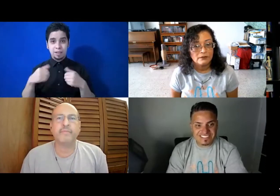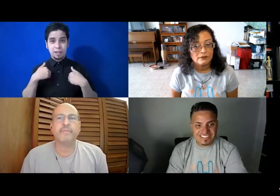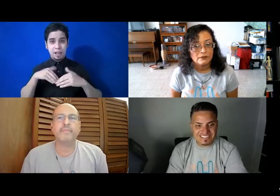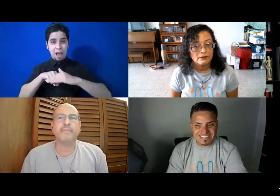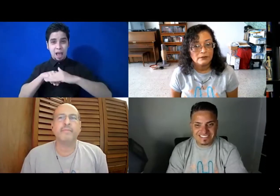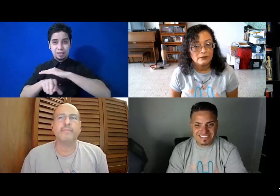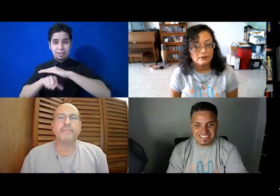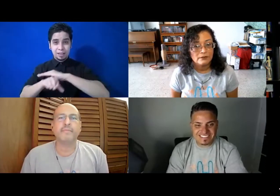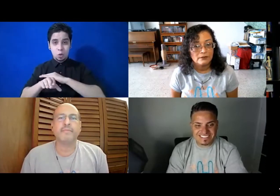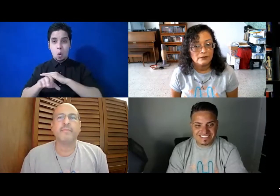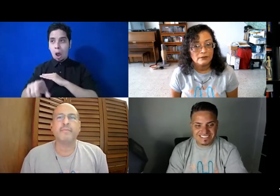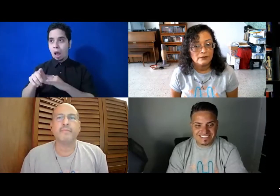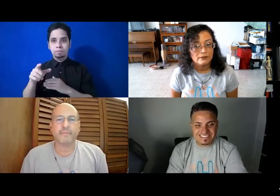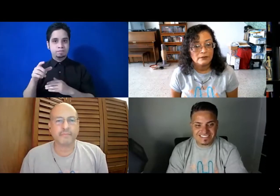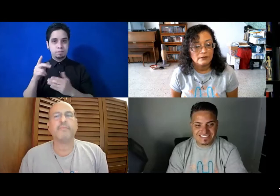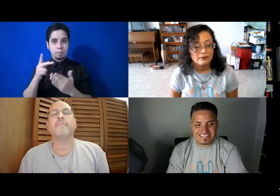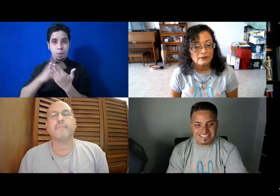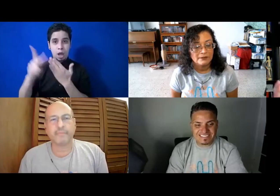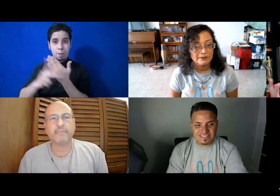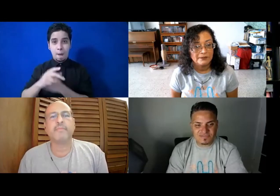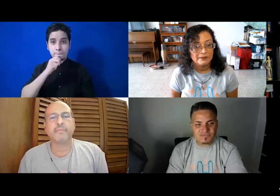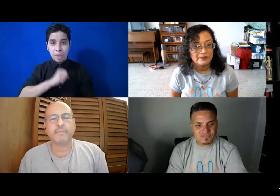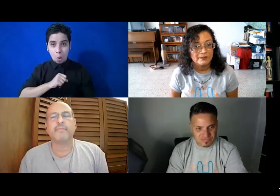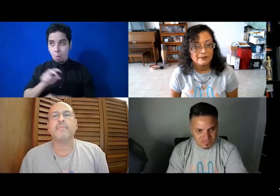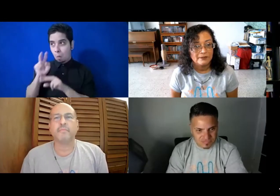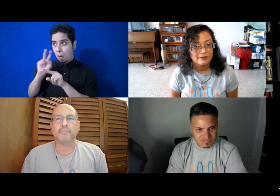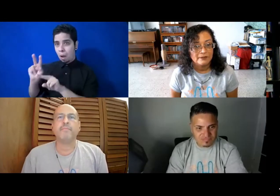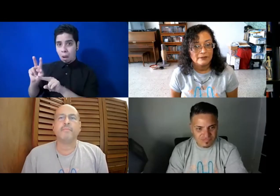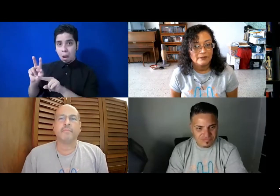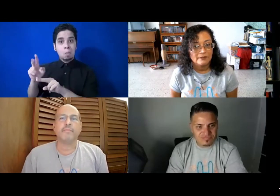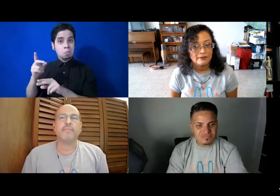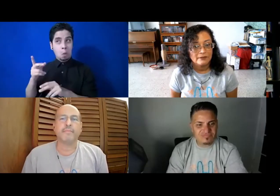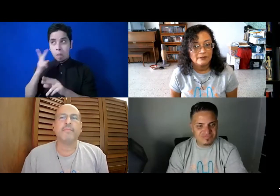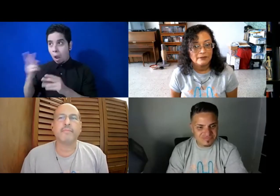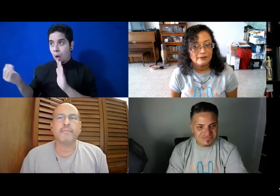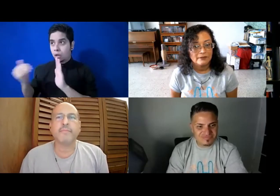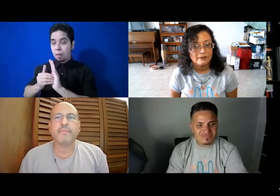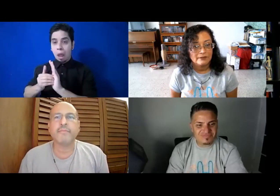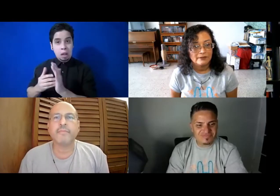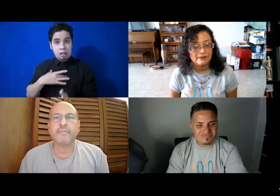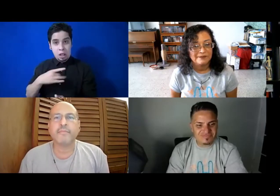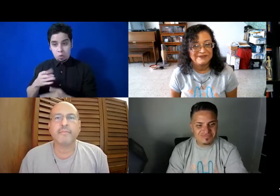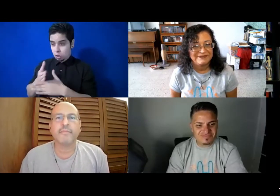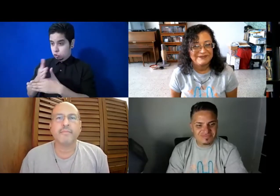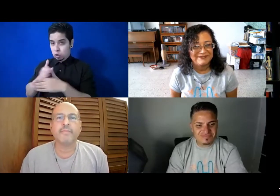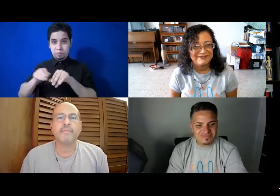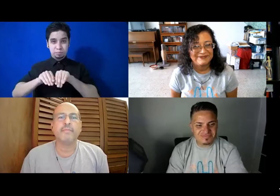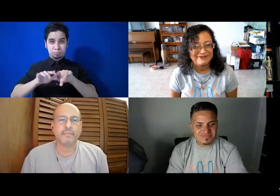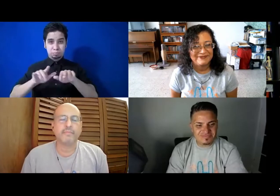episodios pasados de Artefusión para que los ponga, los reviva y los comparta con toda la gente que usted quiera. Y hablando de compartir,